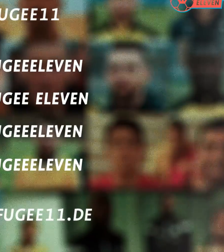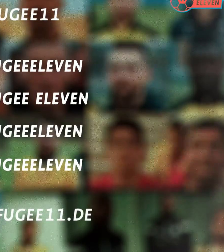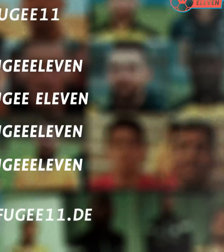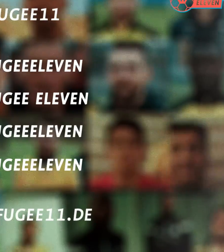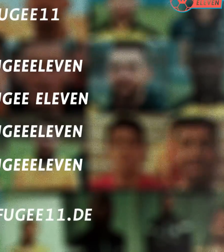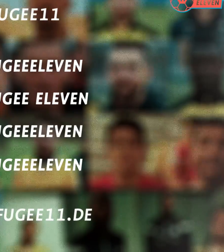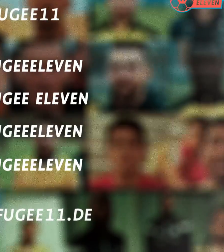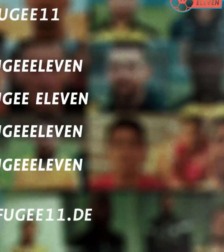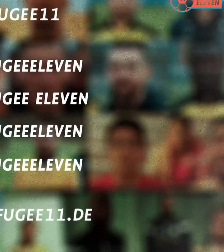Ich